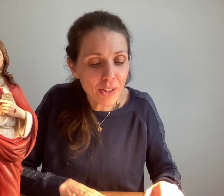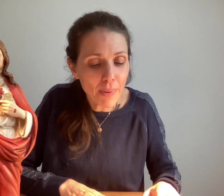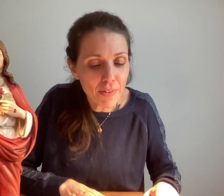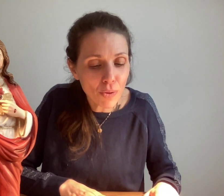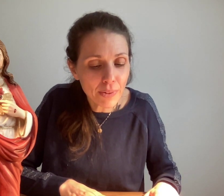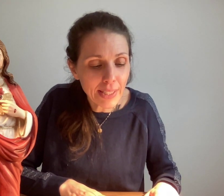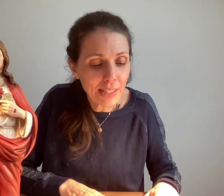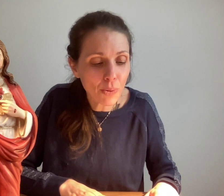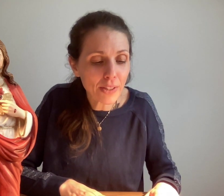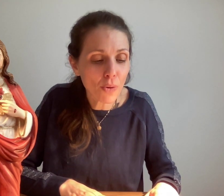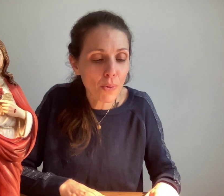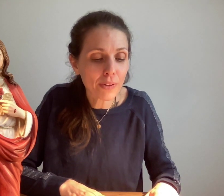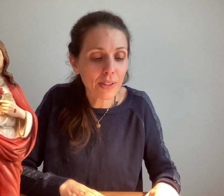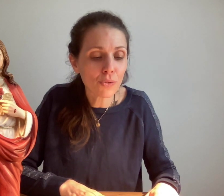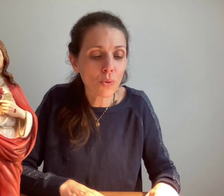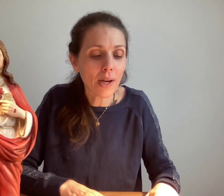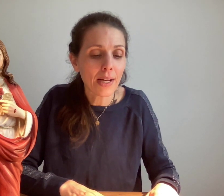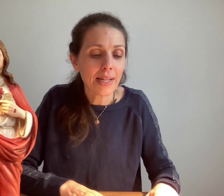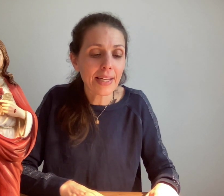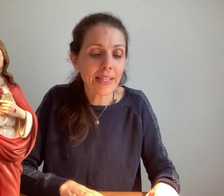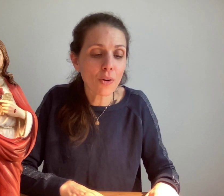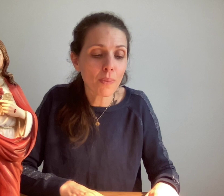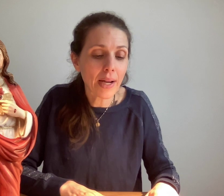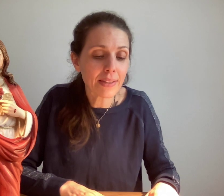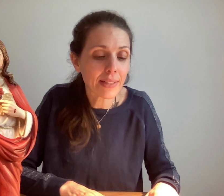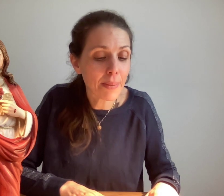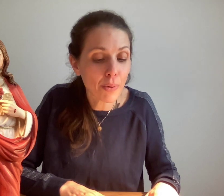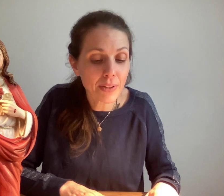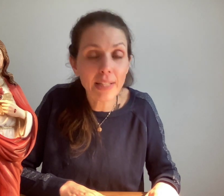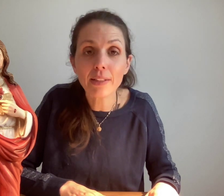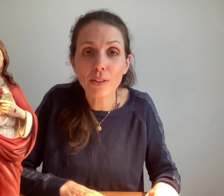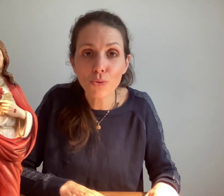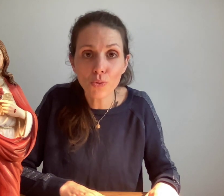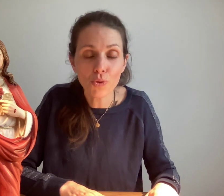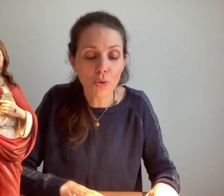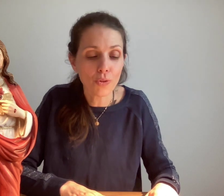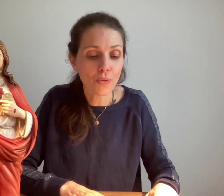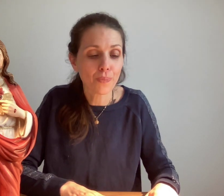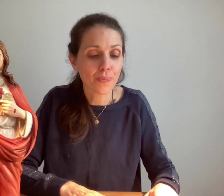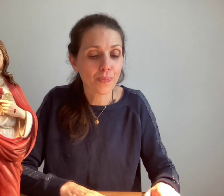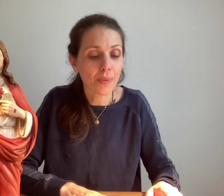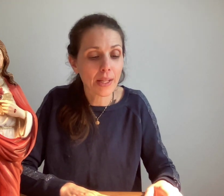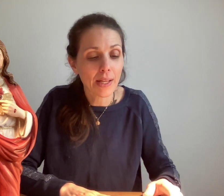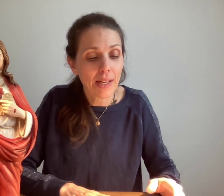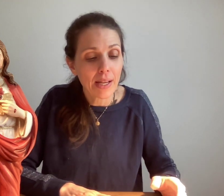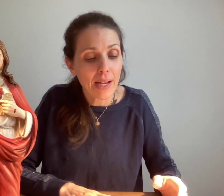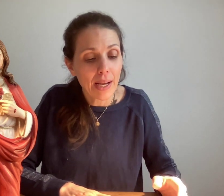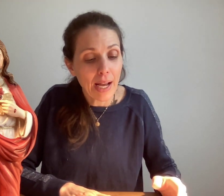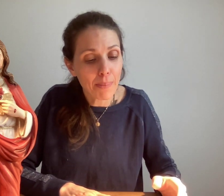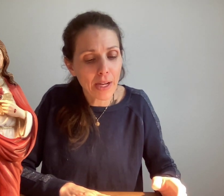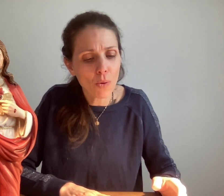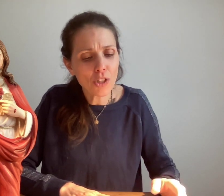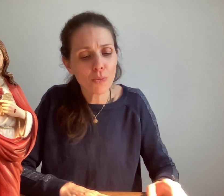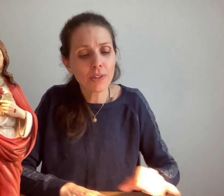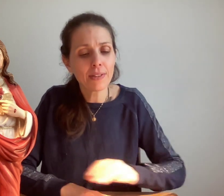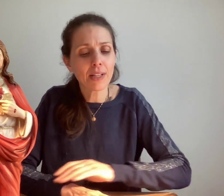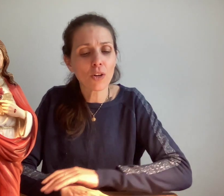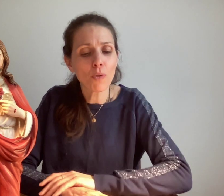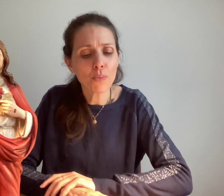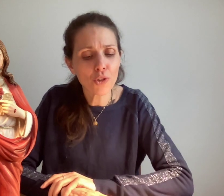de ma volonté qui doit être portée en toi et qui embrasse et possède toute chose. » Après quoi, je me disais comment puis